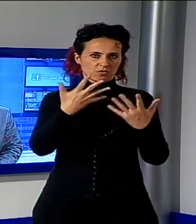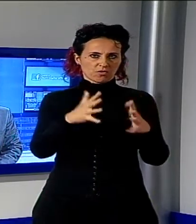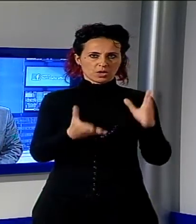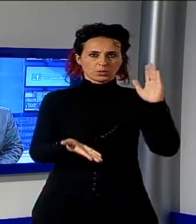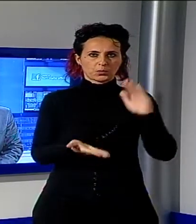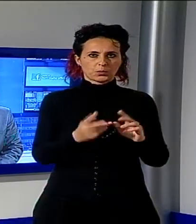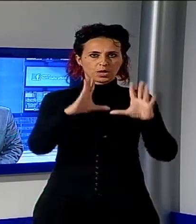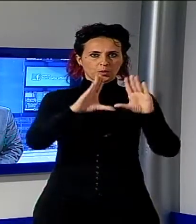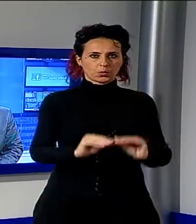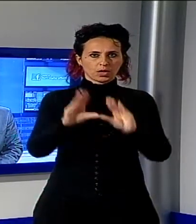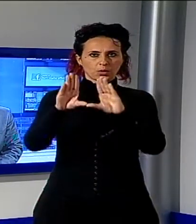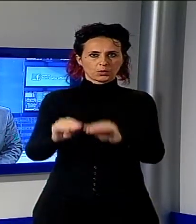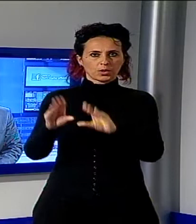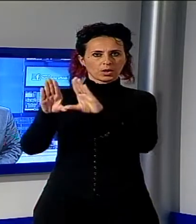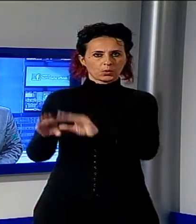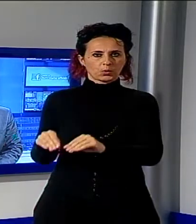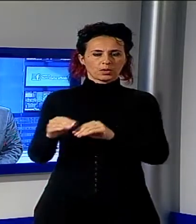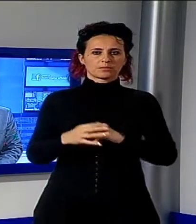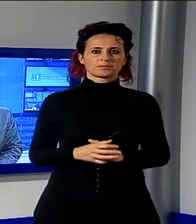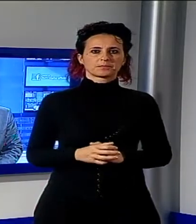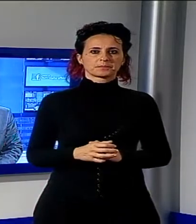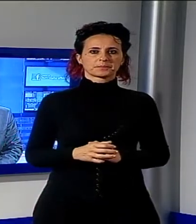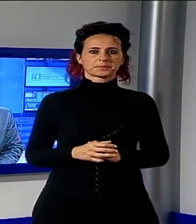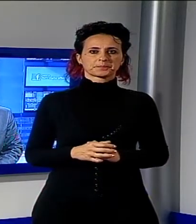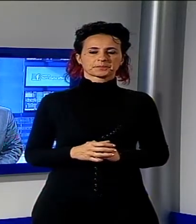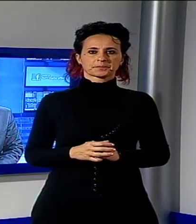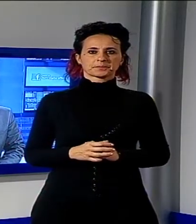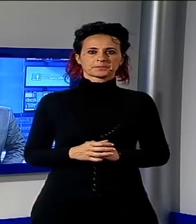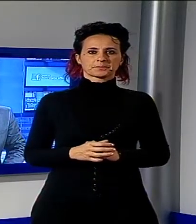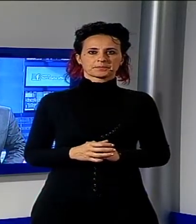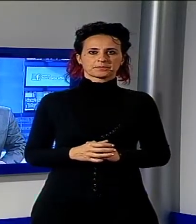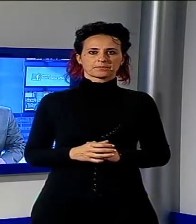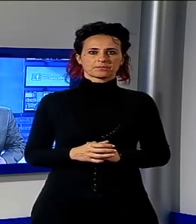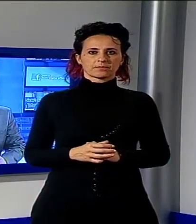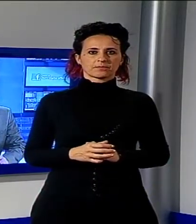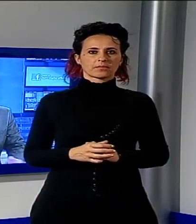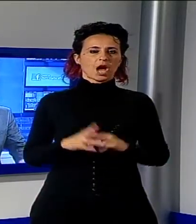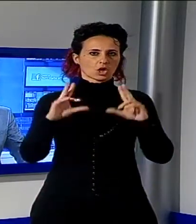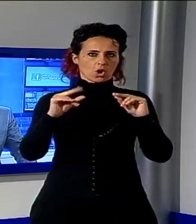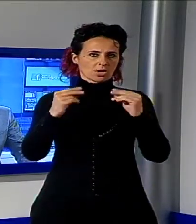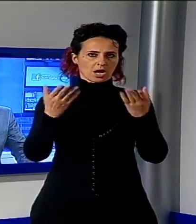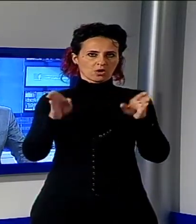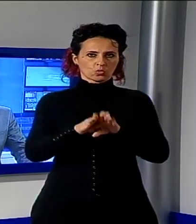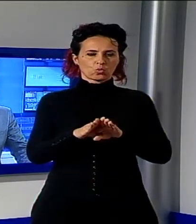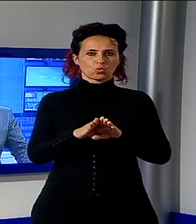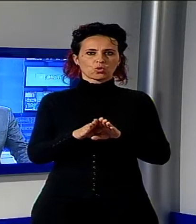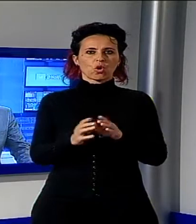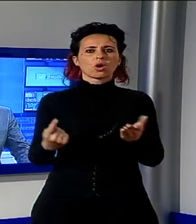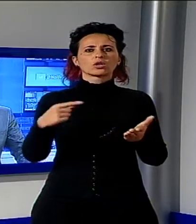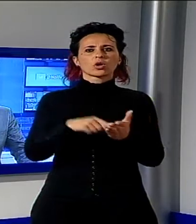principi di incendio all'interno di tre cassonetti. Lasciamo la cronaca e torniamo alla